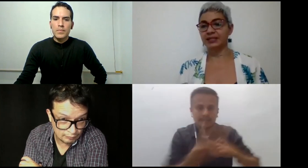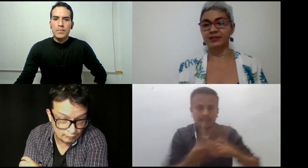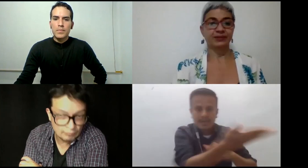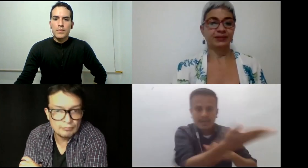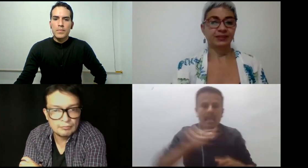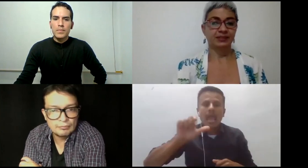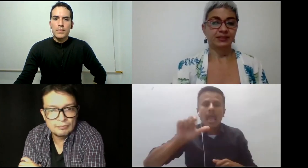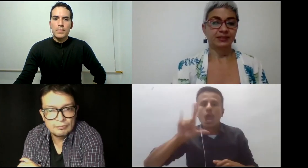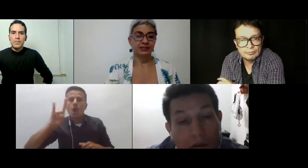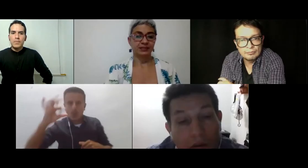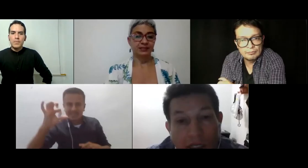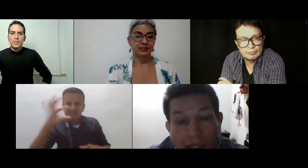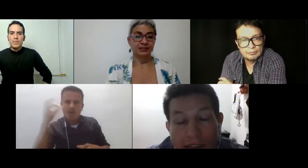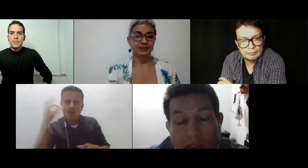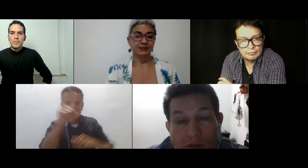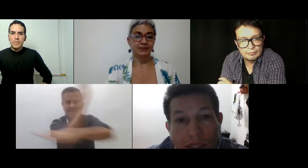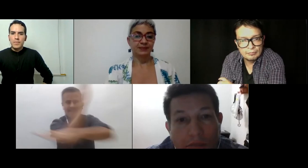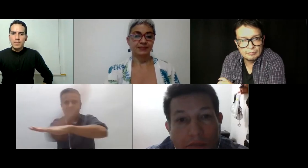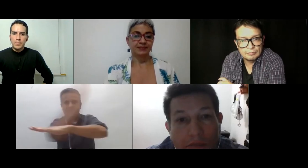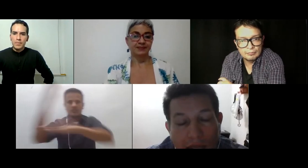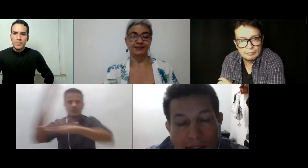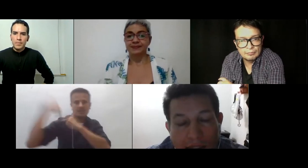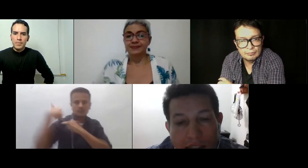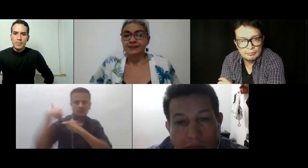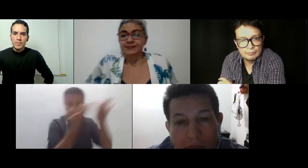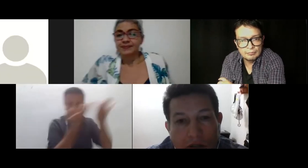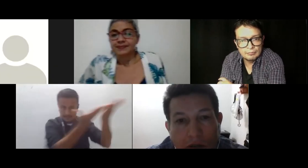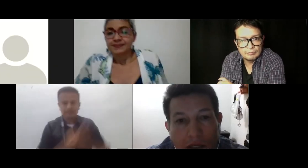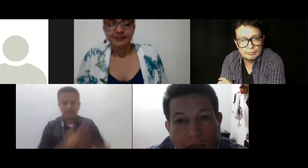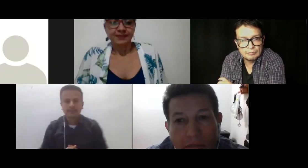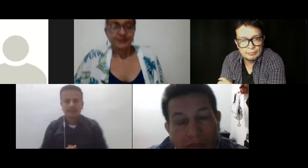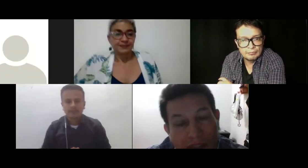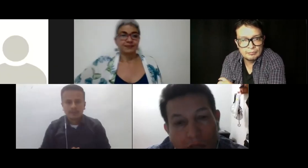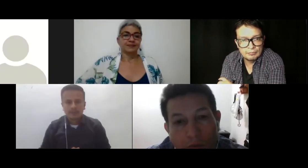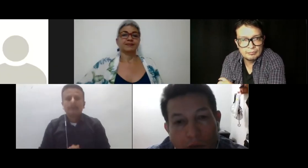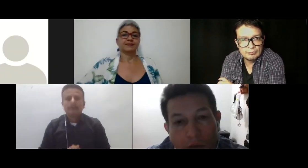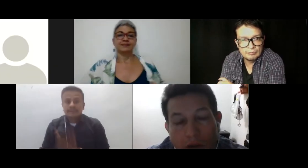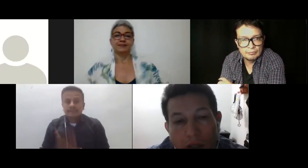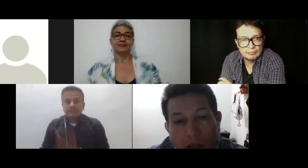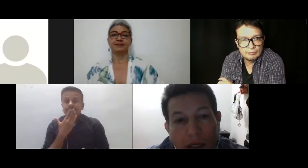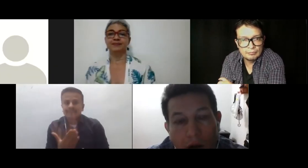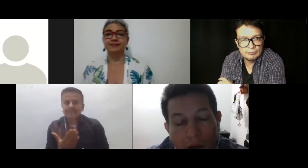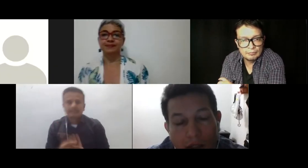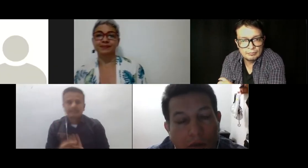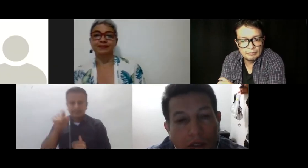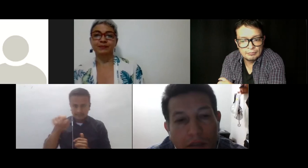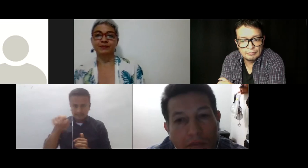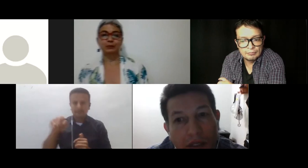Alejandro. No, muchas gracias a ustedes por aceptar este espacio. Yo creo que se cumplió con el objetivo y creo que